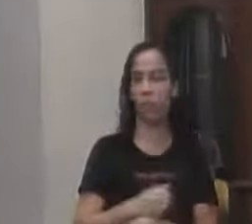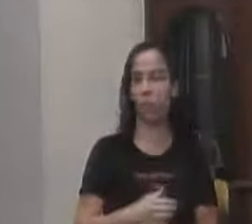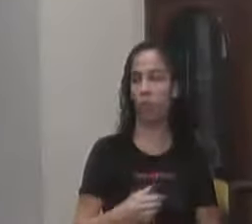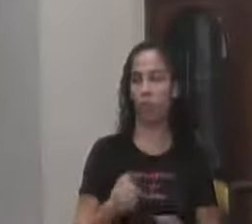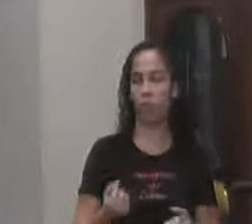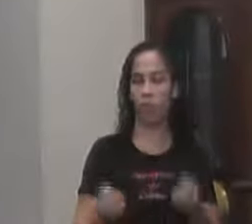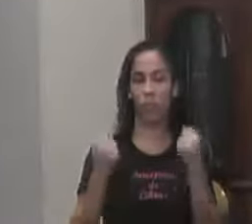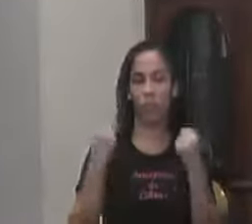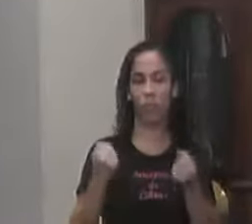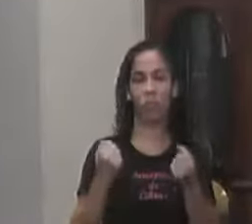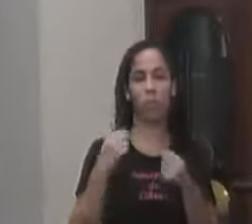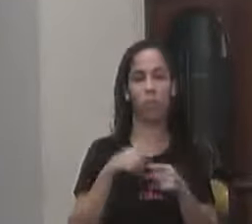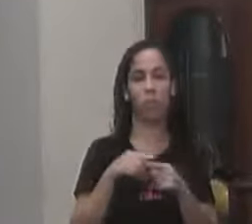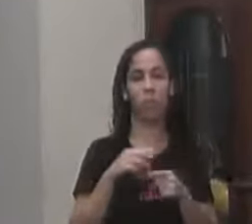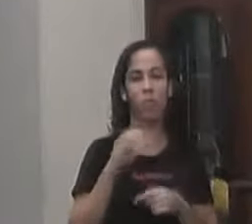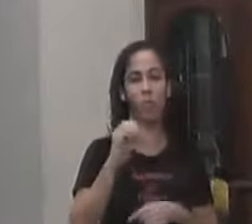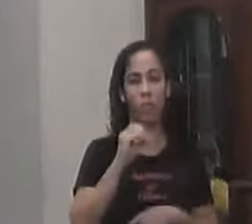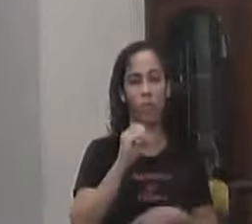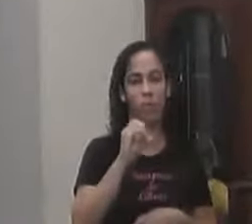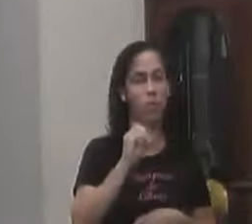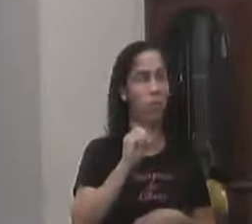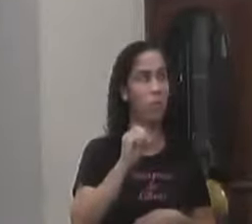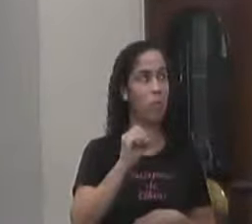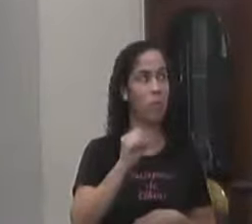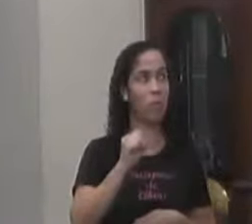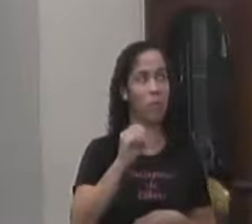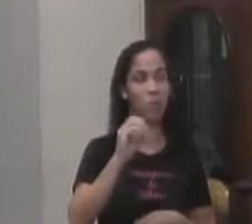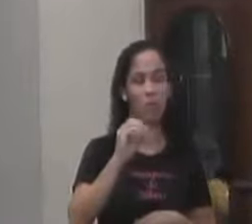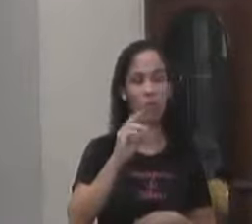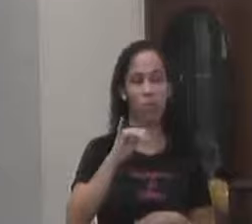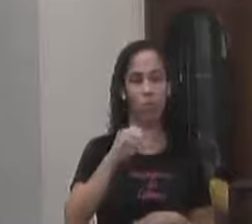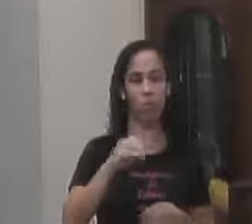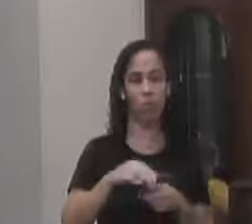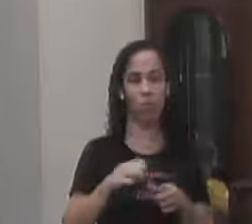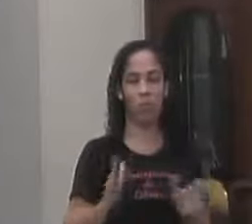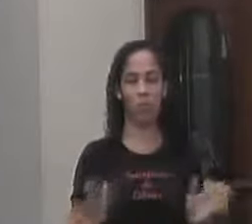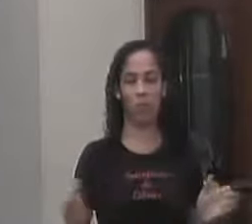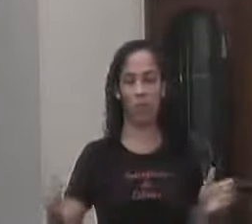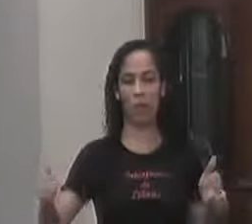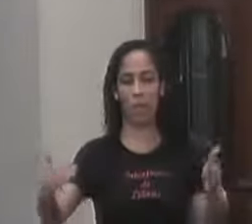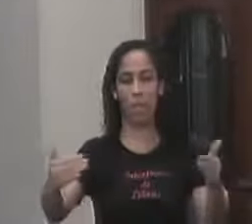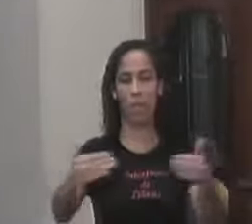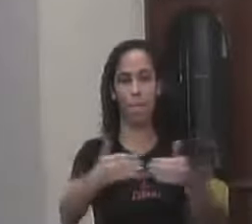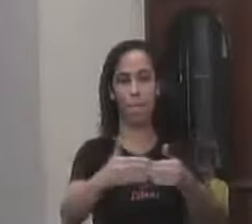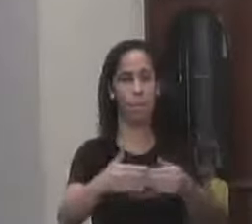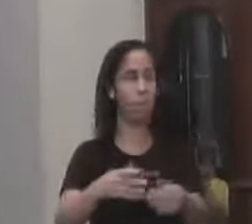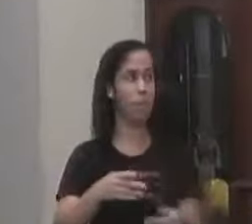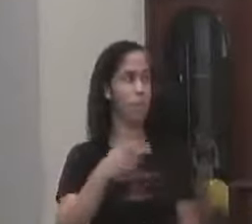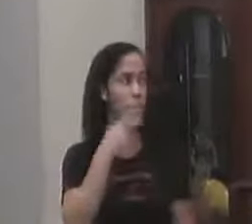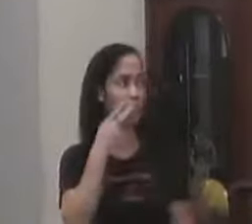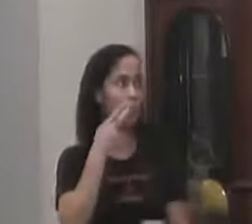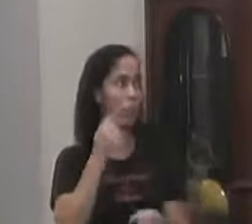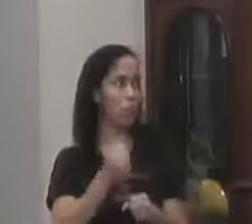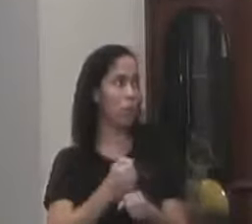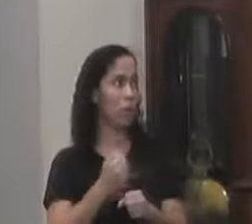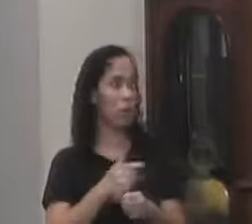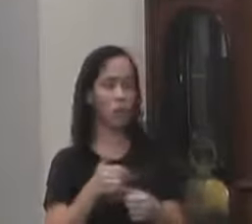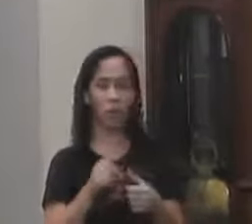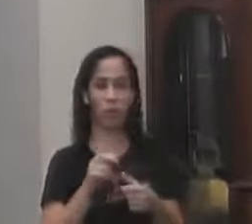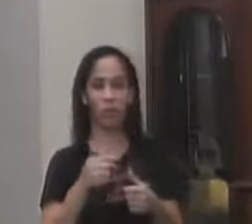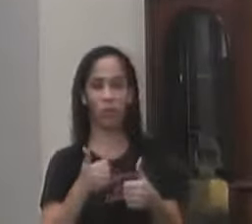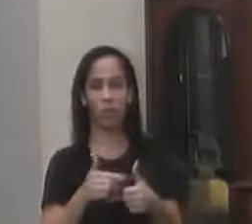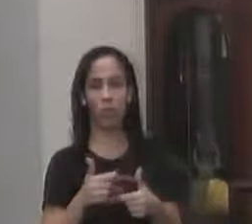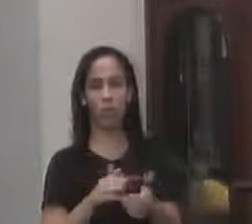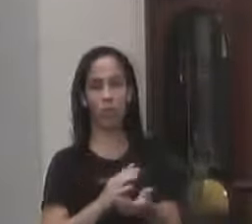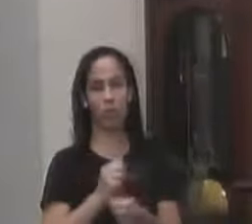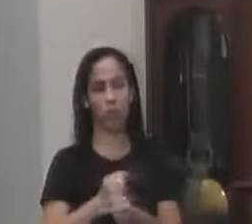Osório Nem a parte De madeirame Que cerca O entorno Da dita obra Que a obra Não está lá